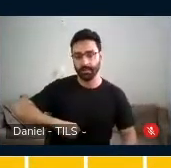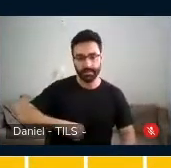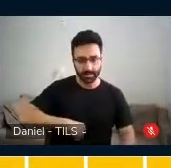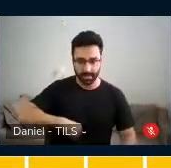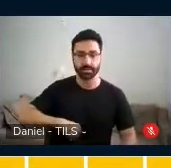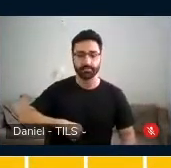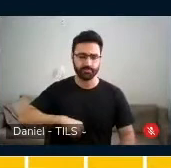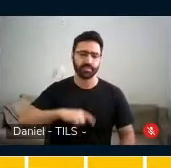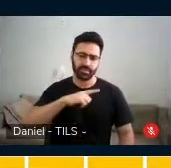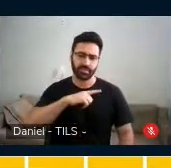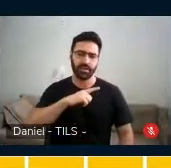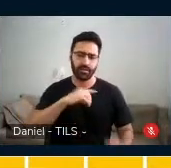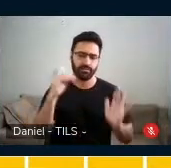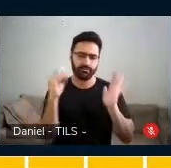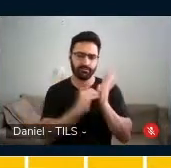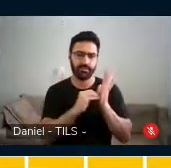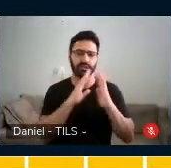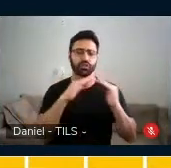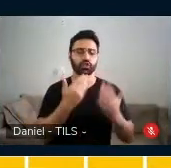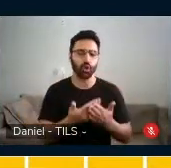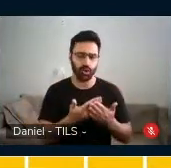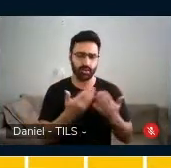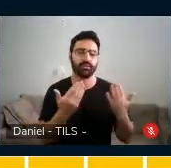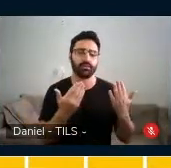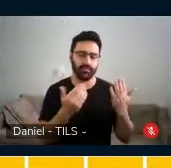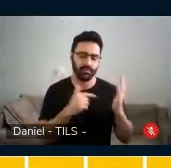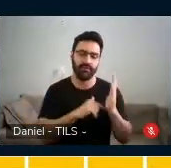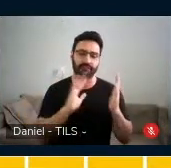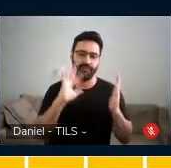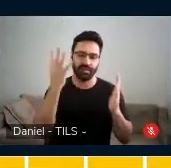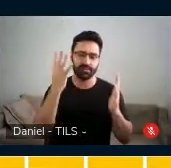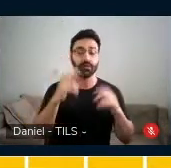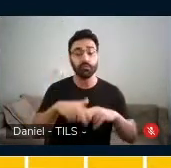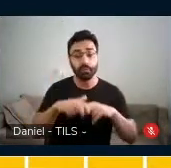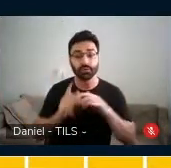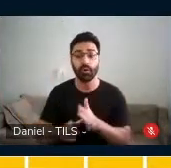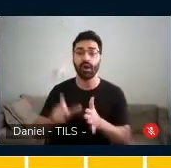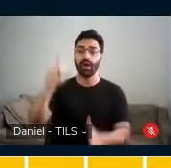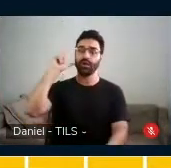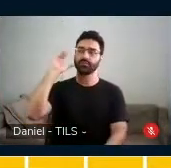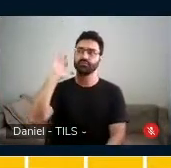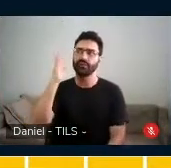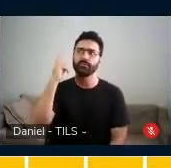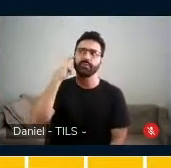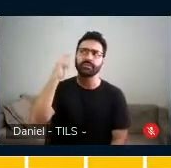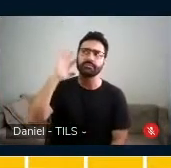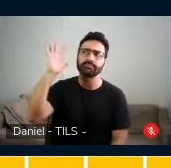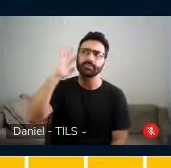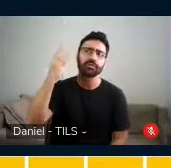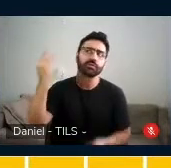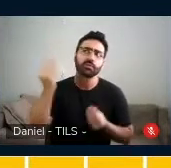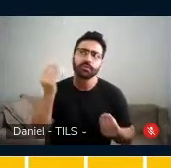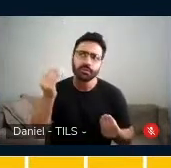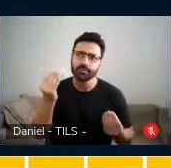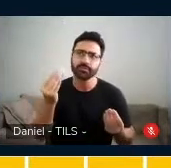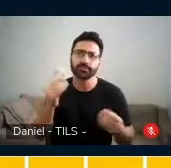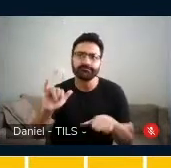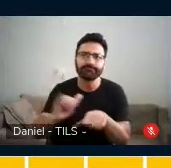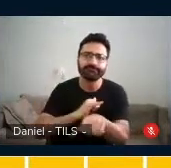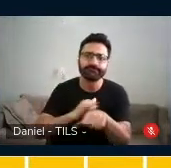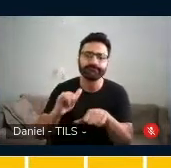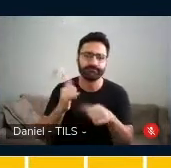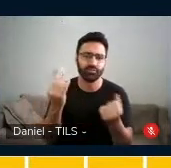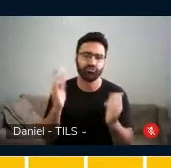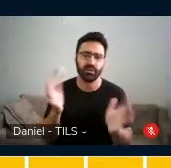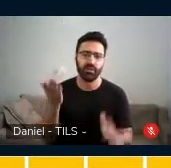está no calendário escolar, então eu consegui com antecedência pensar esses processos educativos e